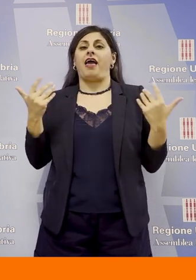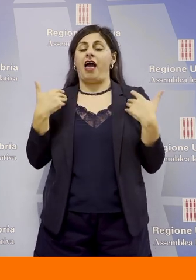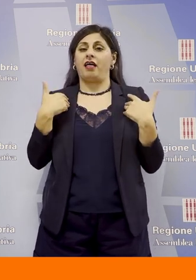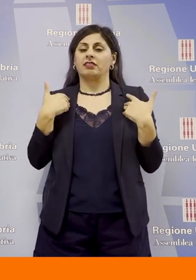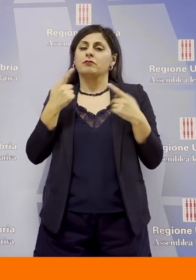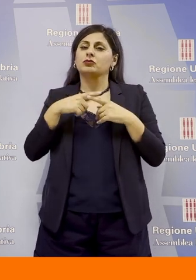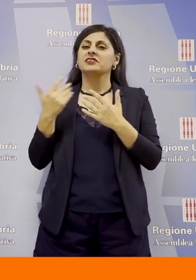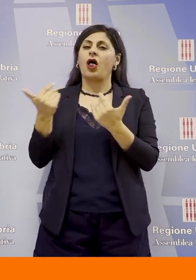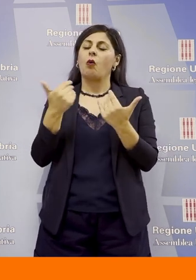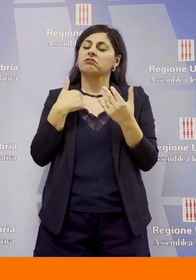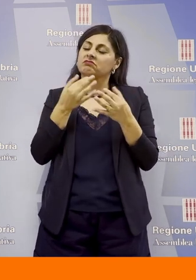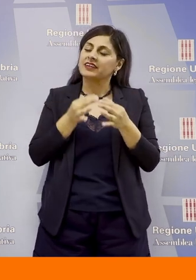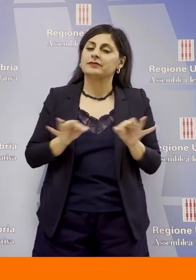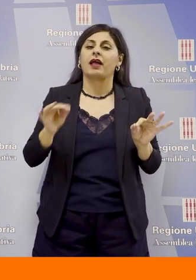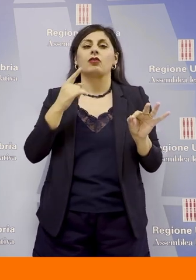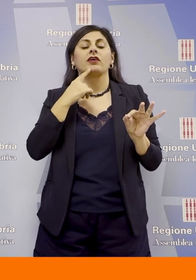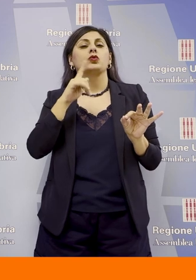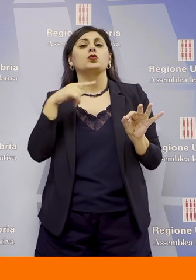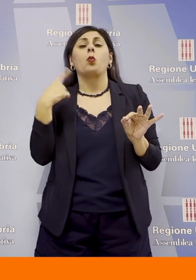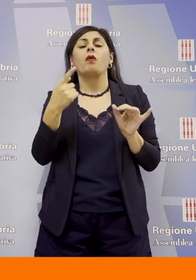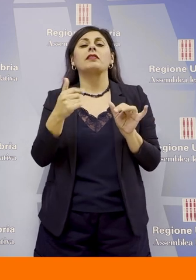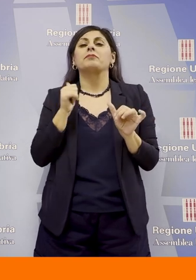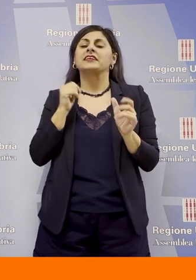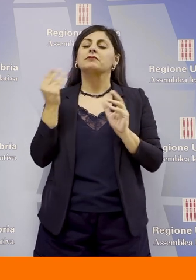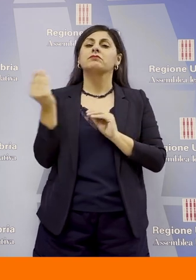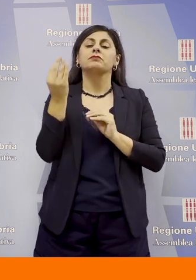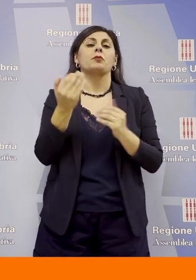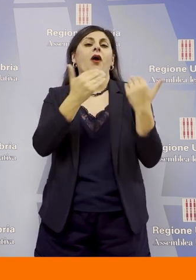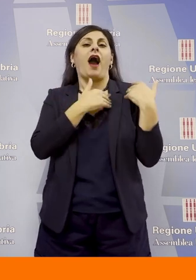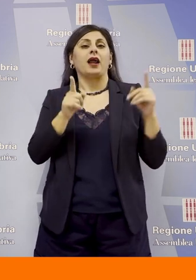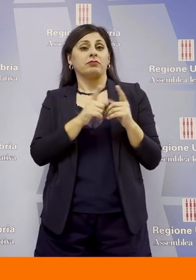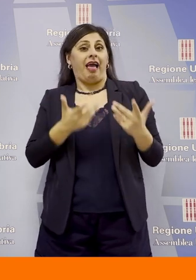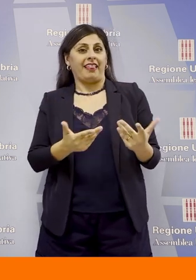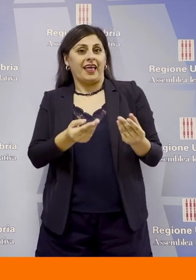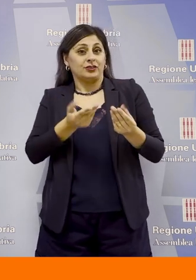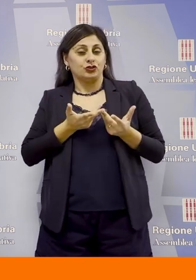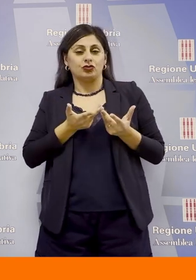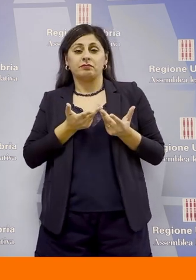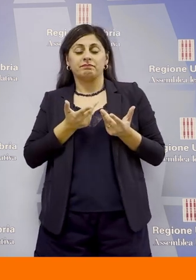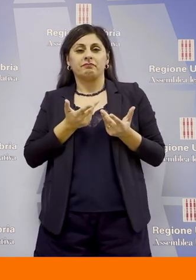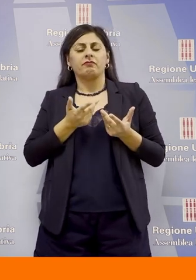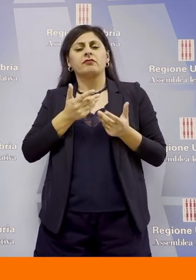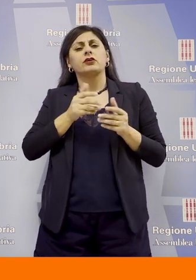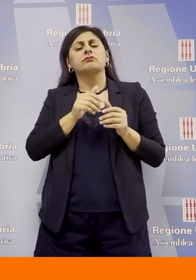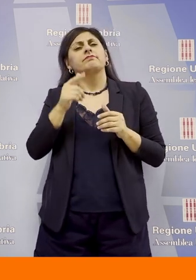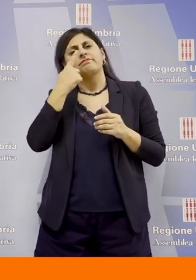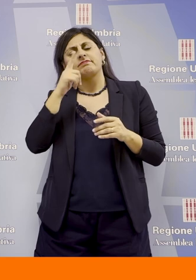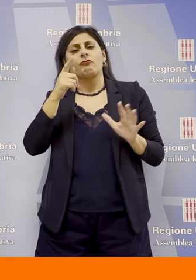rispettoso a tutti coloro che mi hanno preceduto in questa carica, solo apparentemente onorifica, ma attenza di